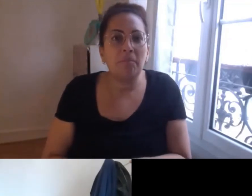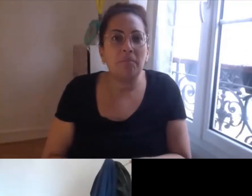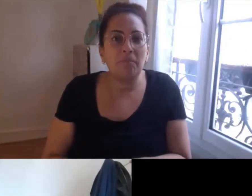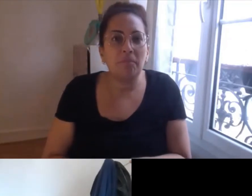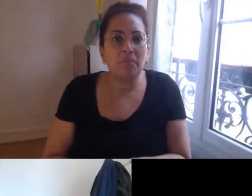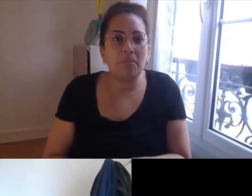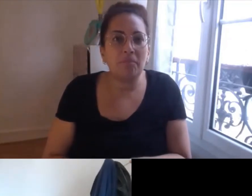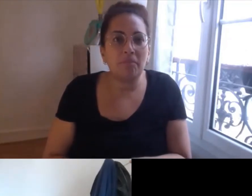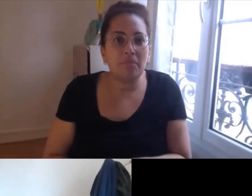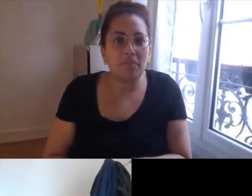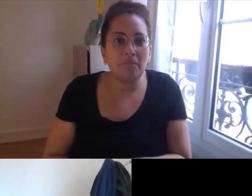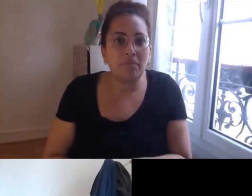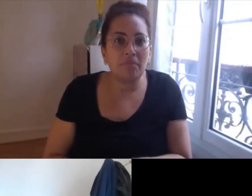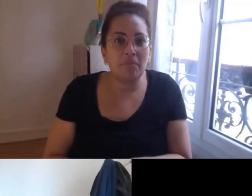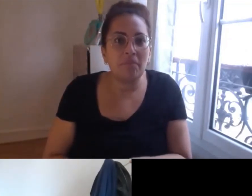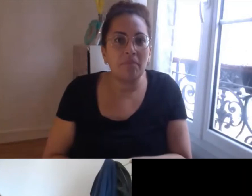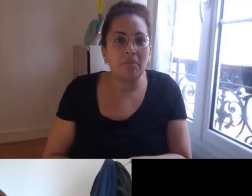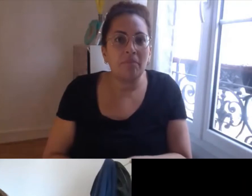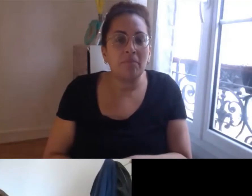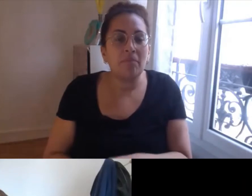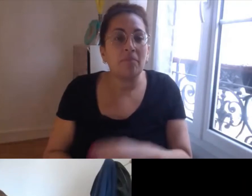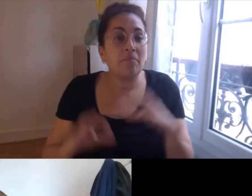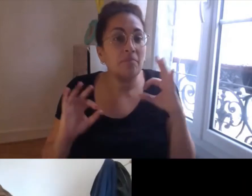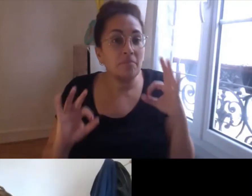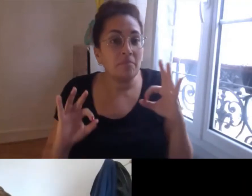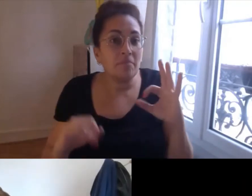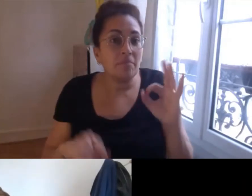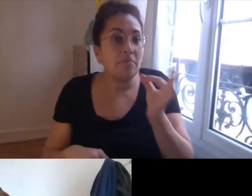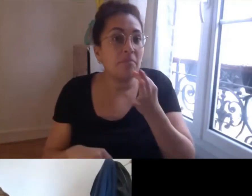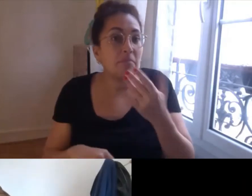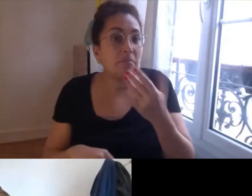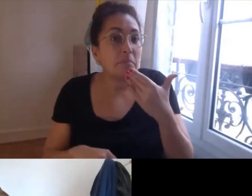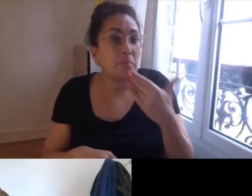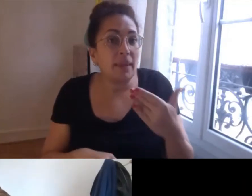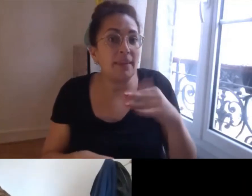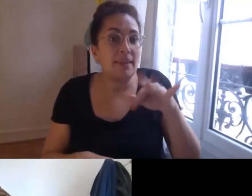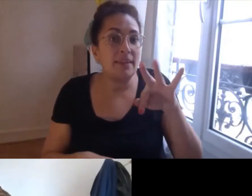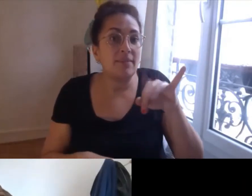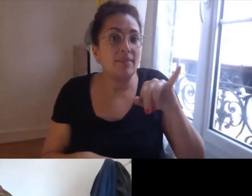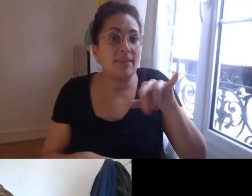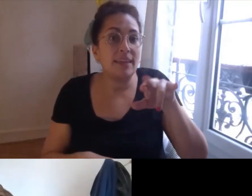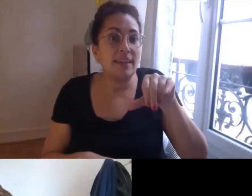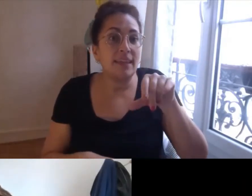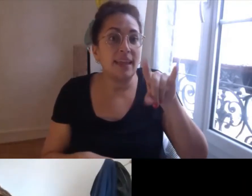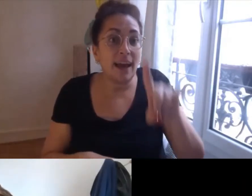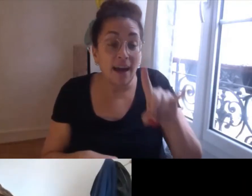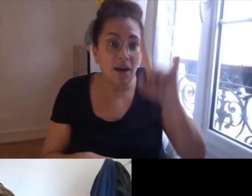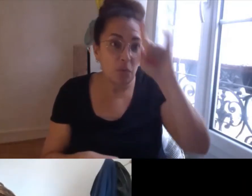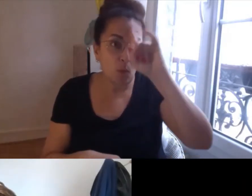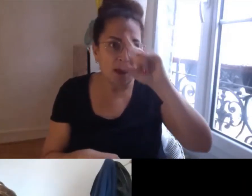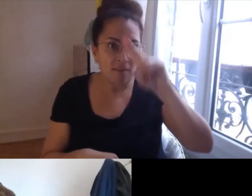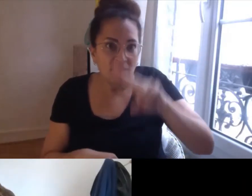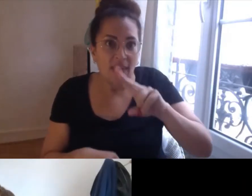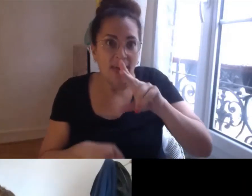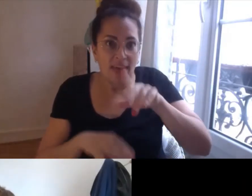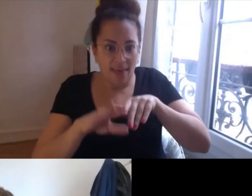encore une fois je tiens à remercier la FIRA pour son rôle d'impulsion dans